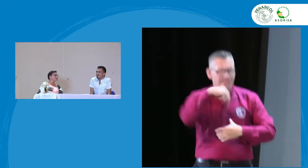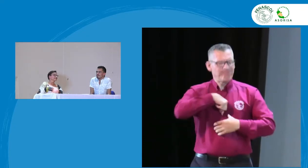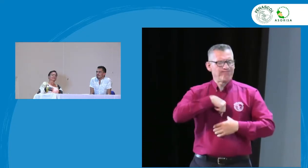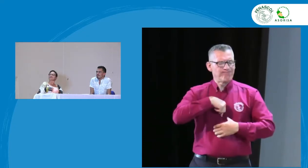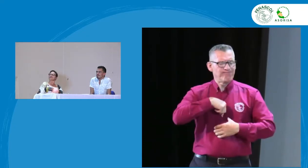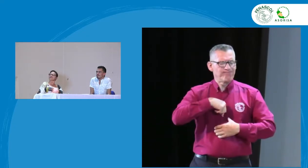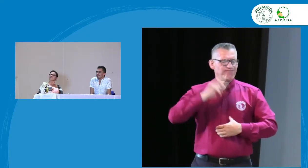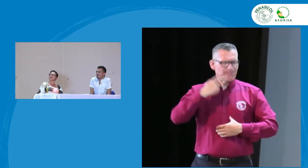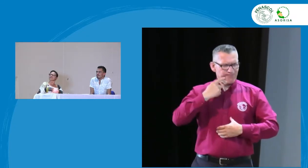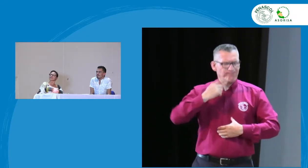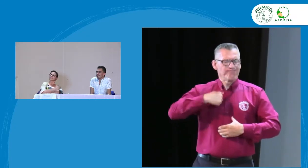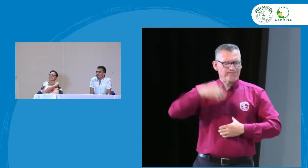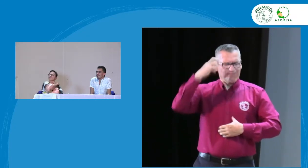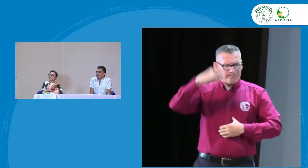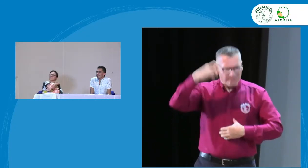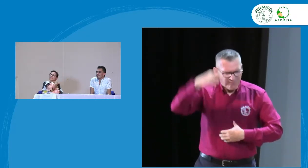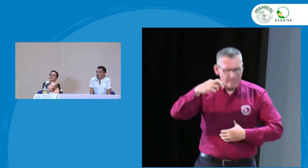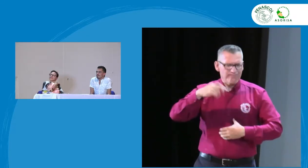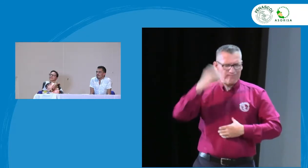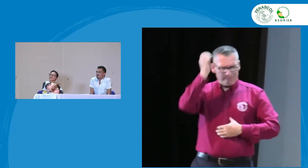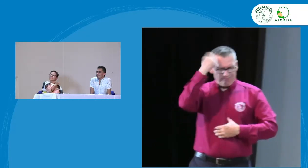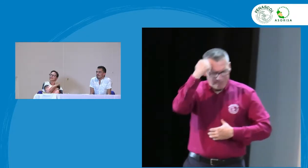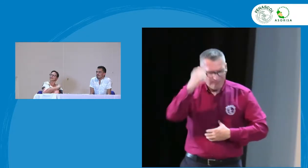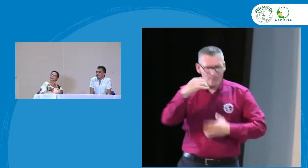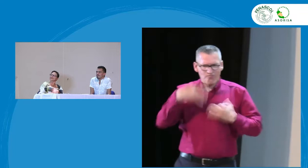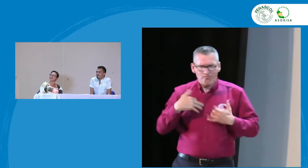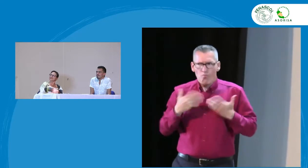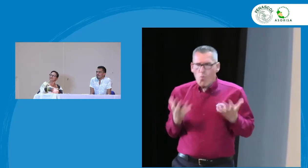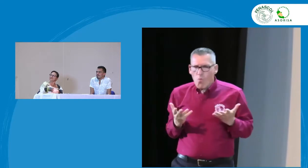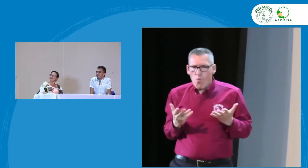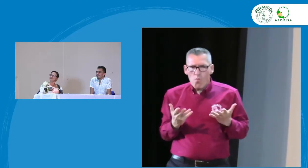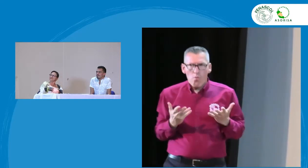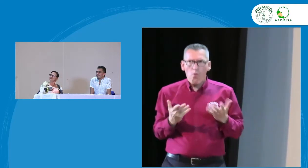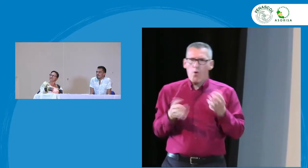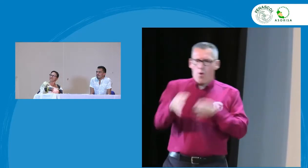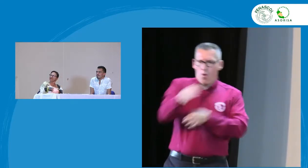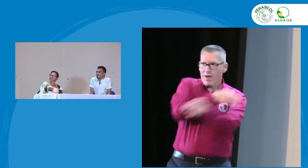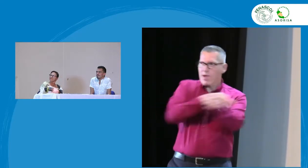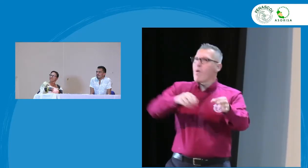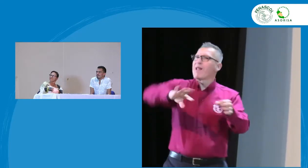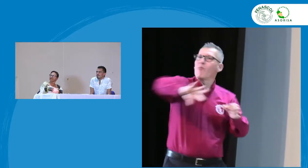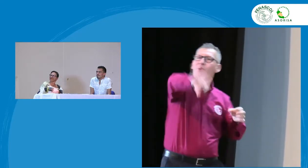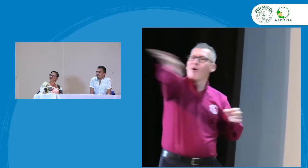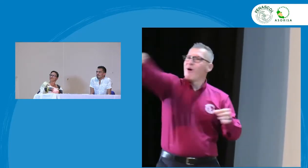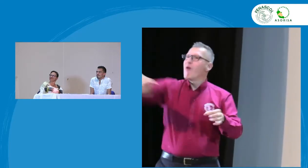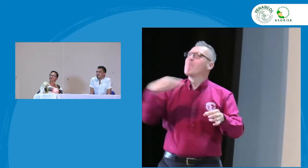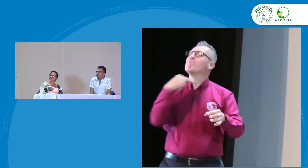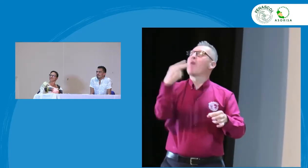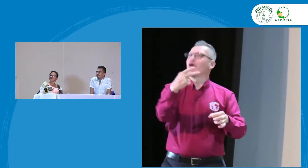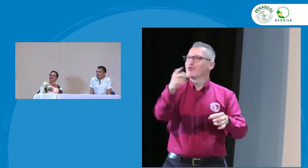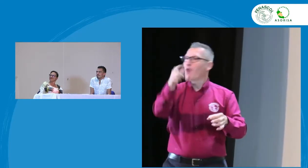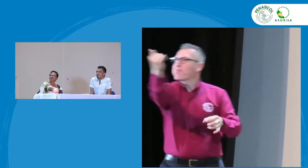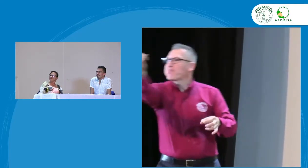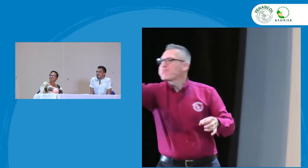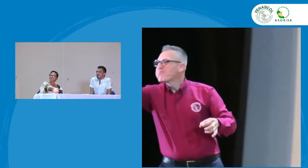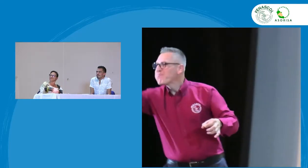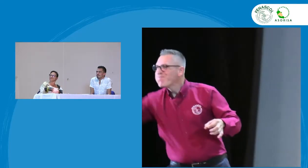allí en el aula ¿no? como profesional sordo docente y pues